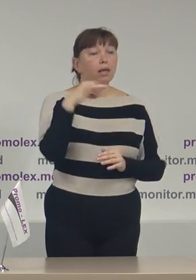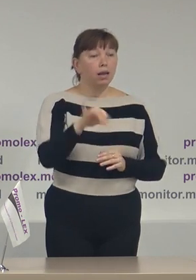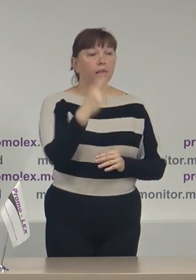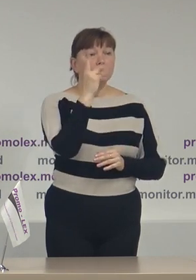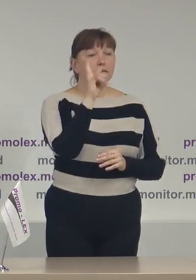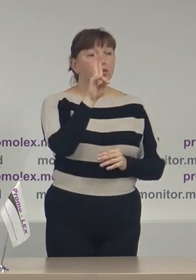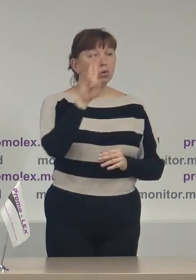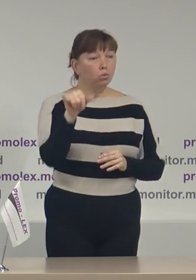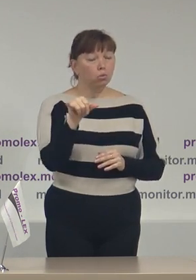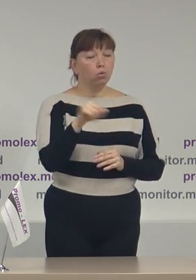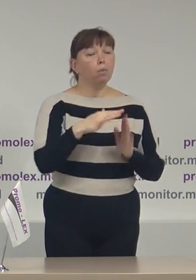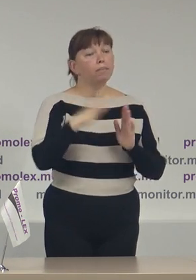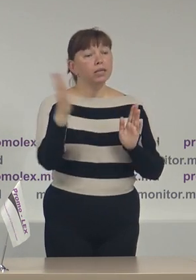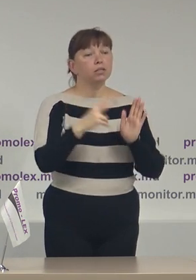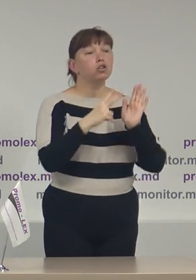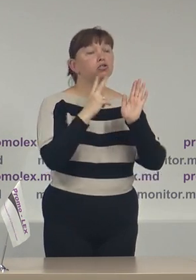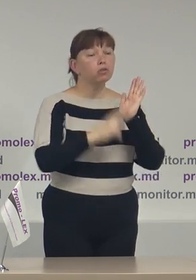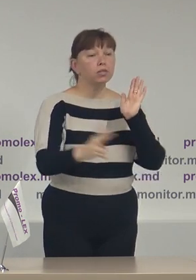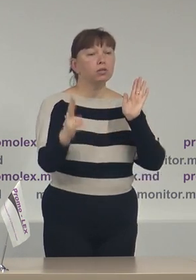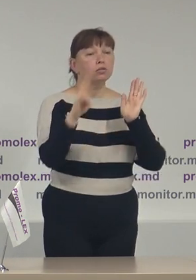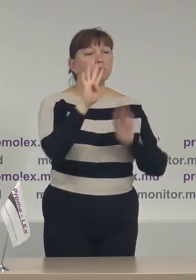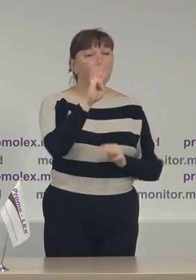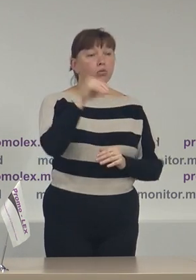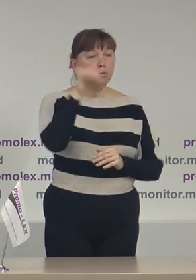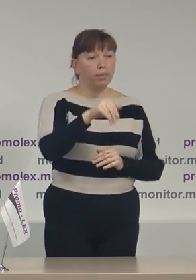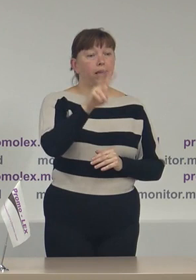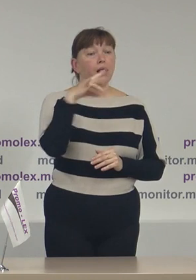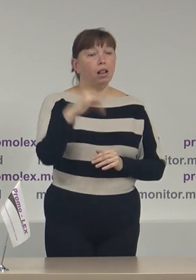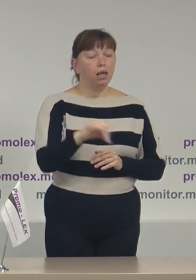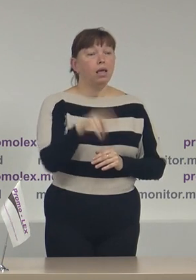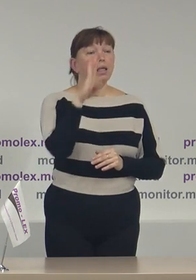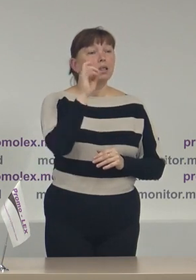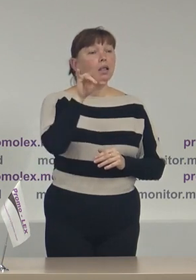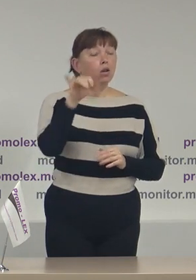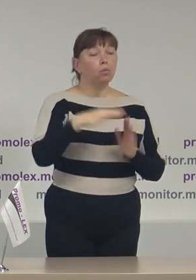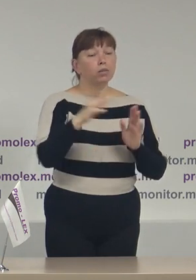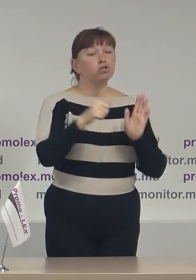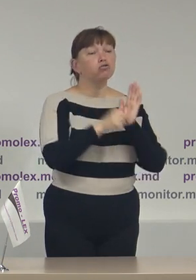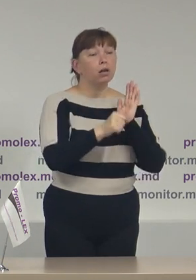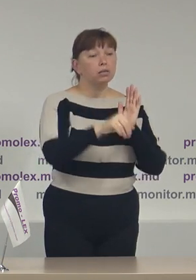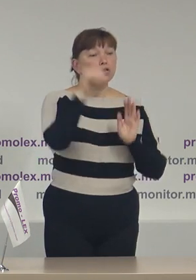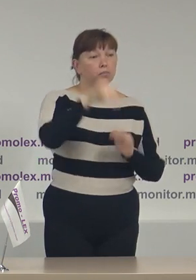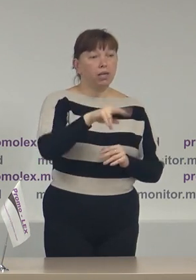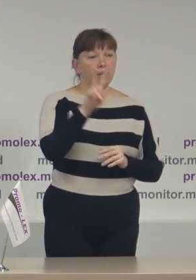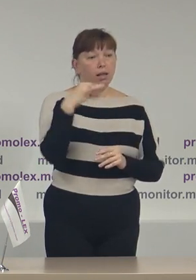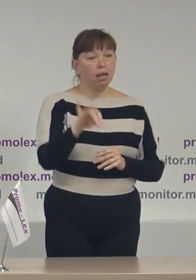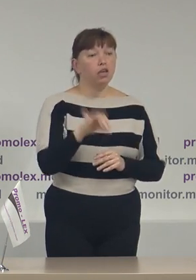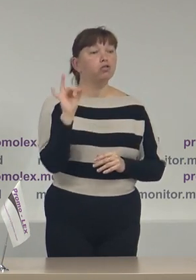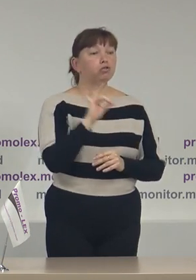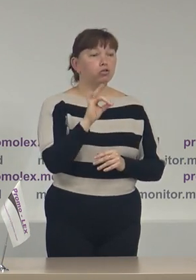Țicu peste 74 mii lei, Domnul de lei peste 60 mii lei și